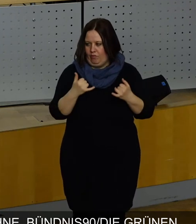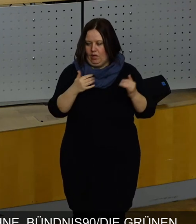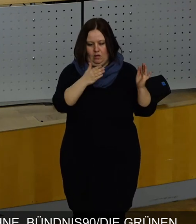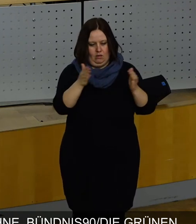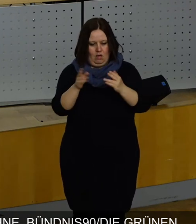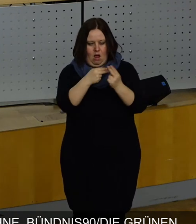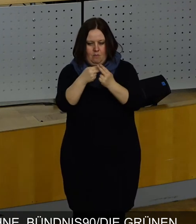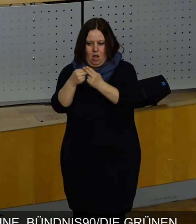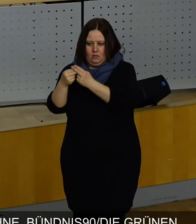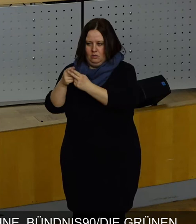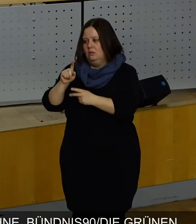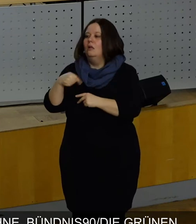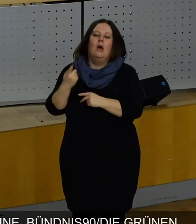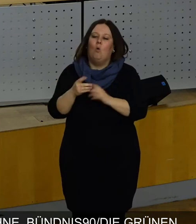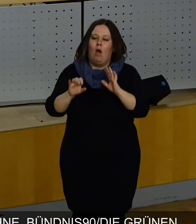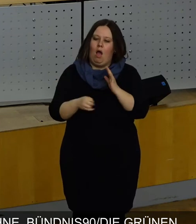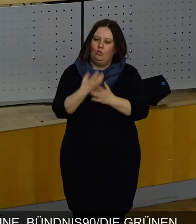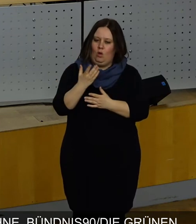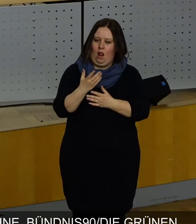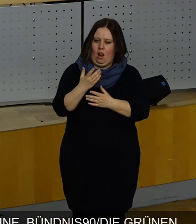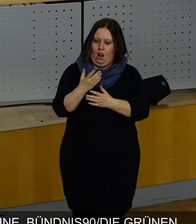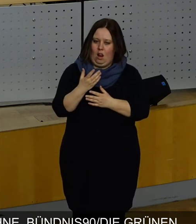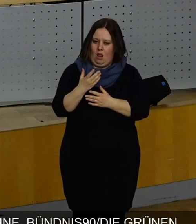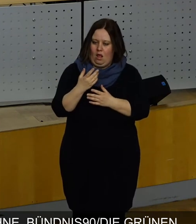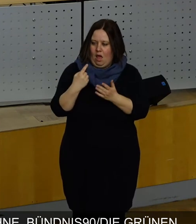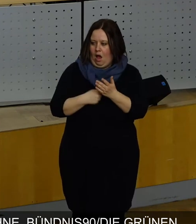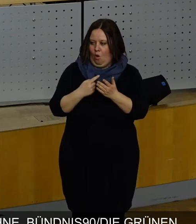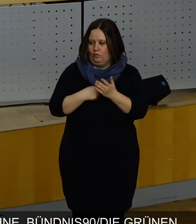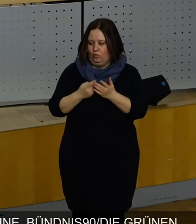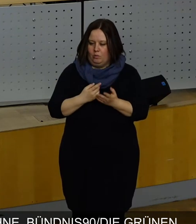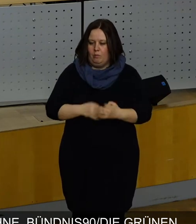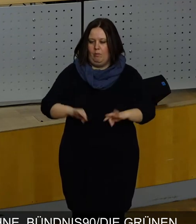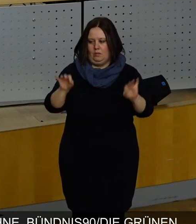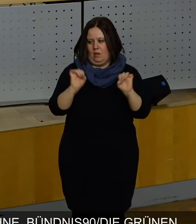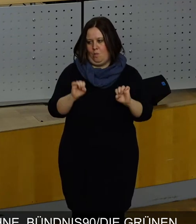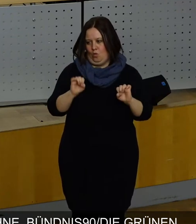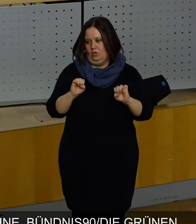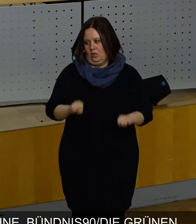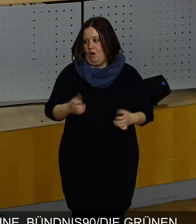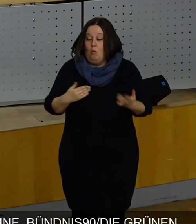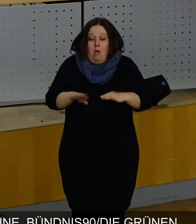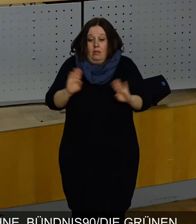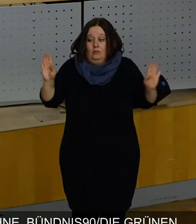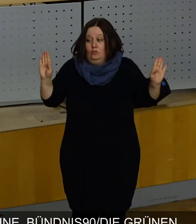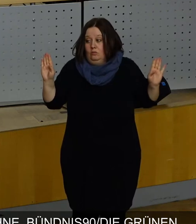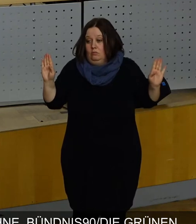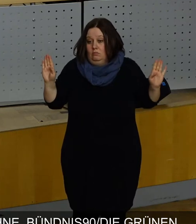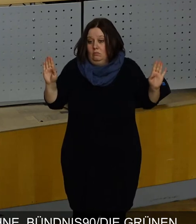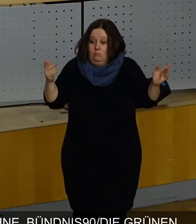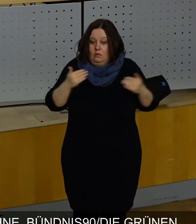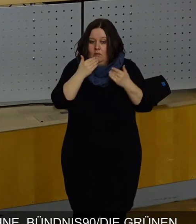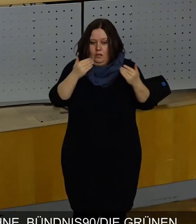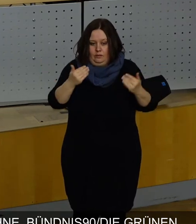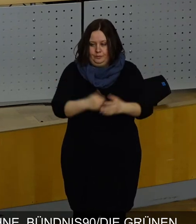anzupassen, dass sie in die aktuellen An und Herausforderungen bestmöglich gewachsen sind. Um nichts anderes geht es. Und ich